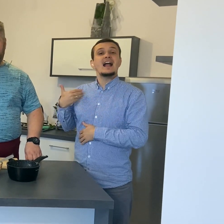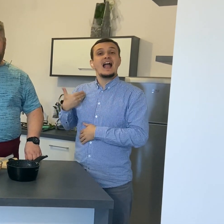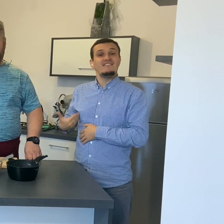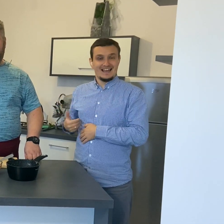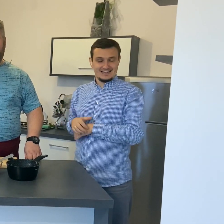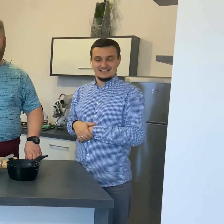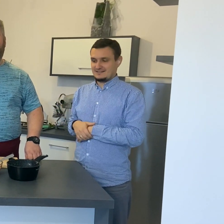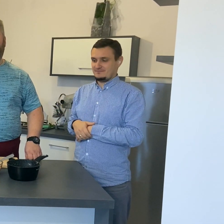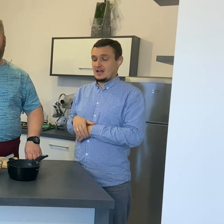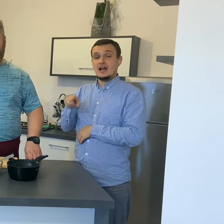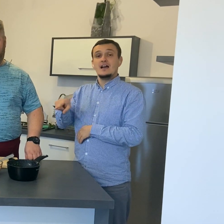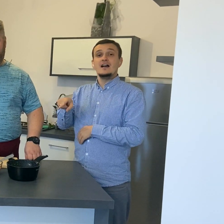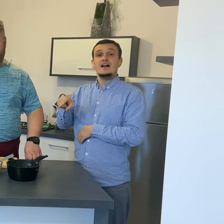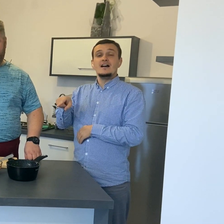z sosem tuńczykowym,